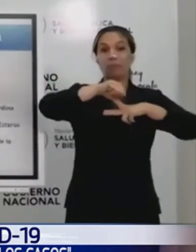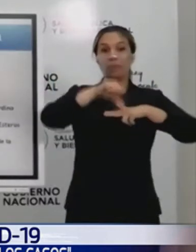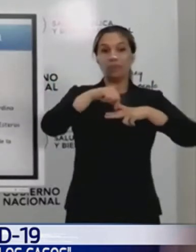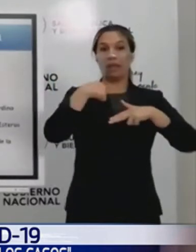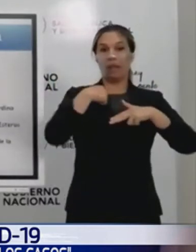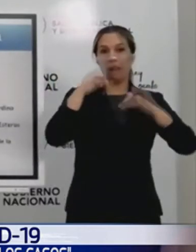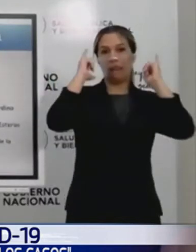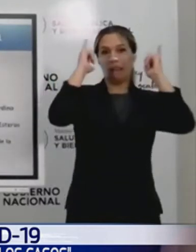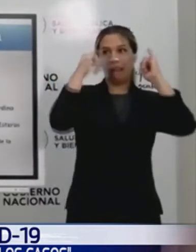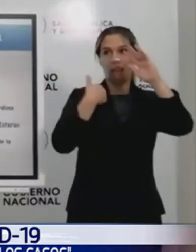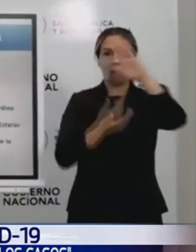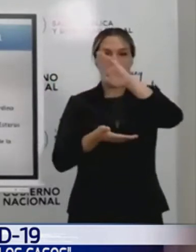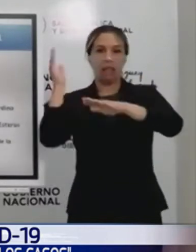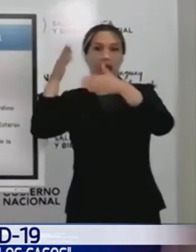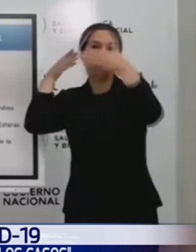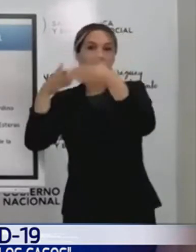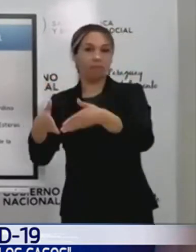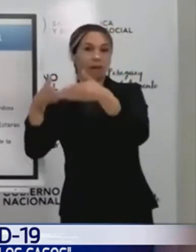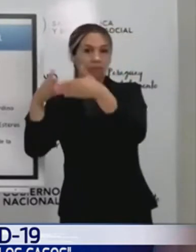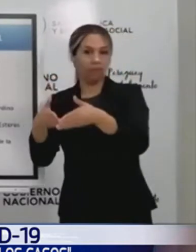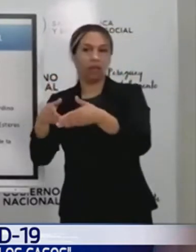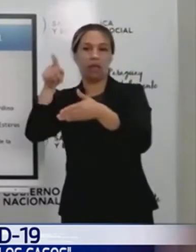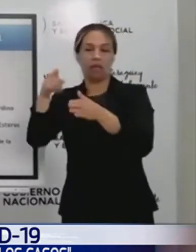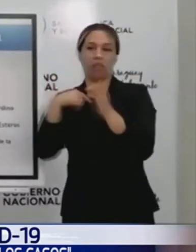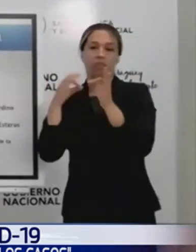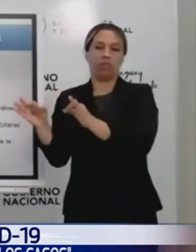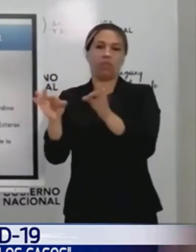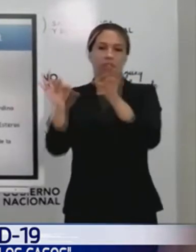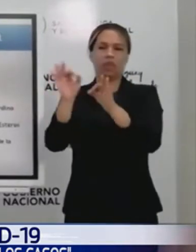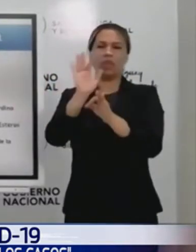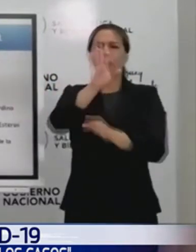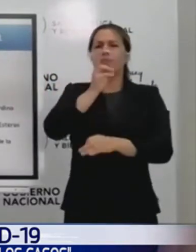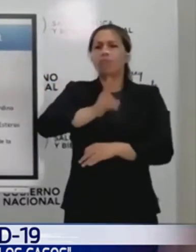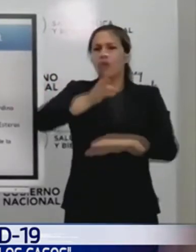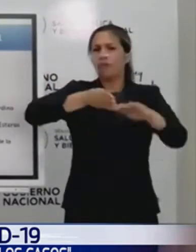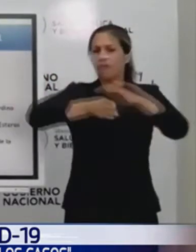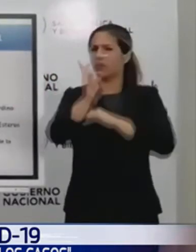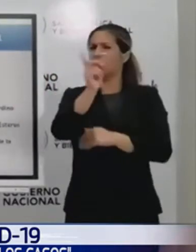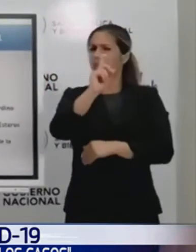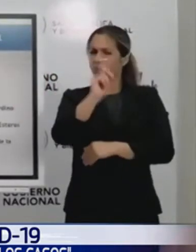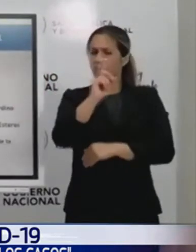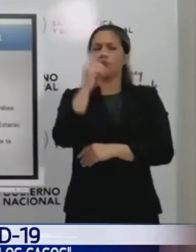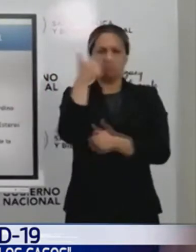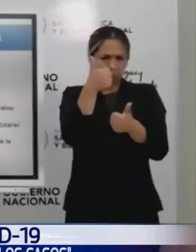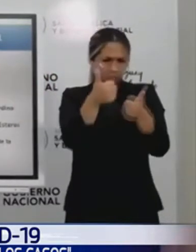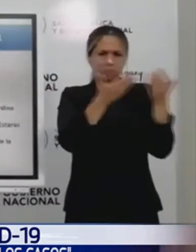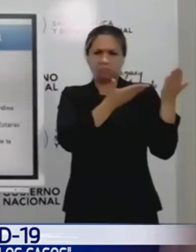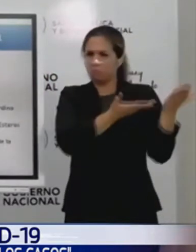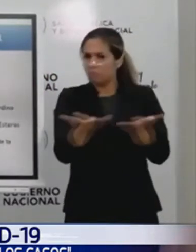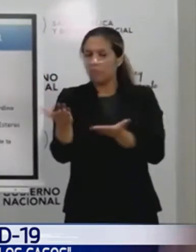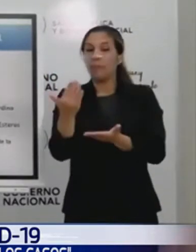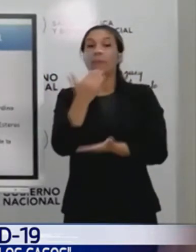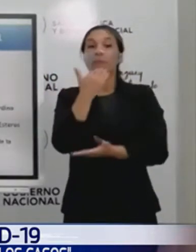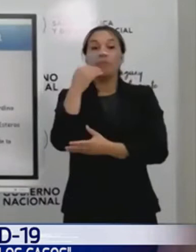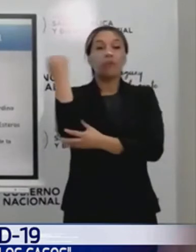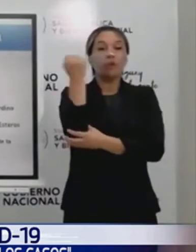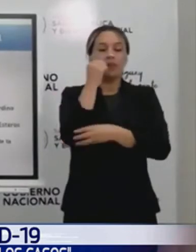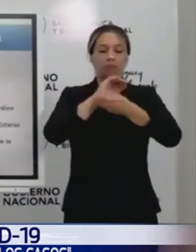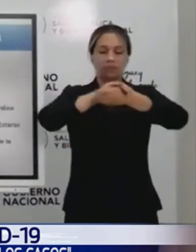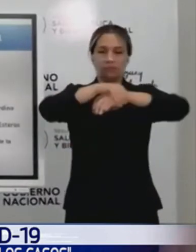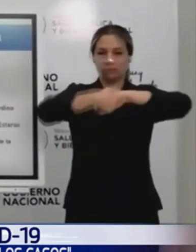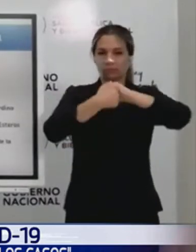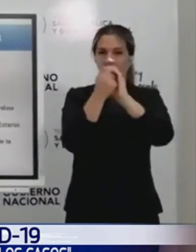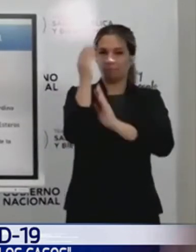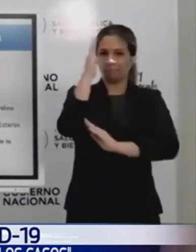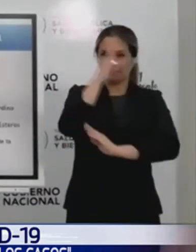No estoy diciendo con eso que no le dejen entrar, pero que se cumplan los protocolos, que mantengan la distancia, que se use el tapabocas cuando hay muchos hacinamientos. De esa